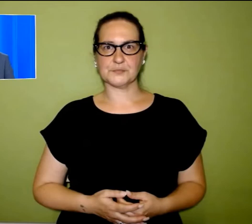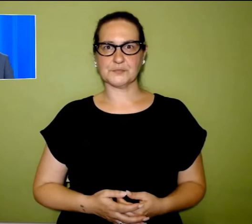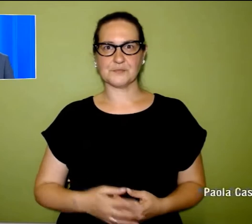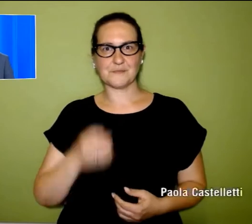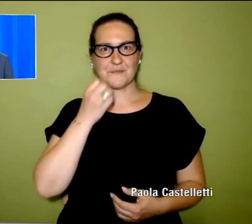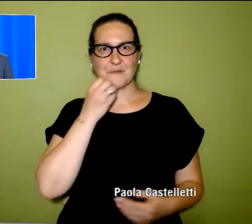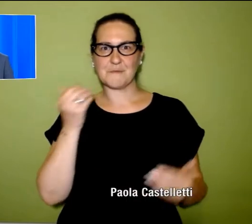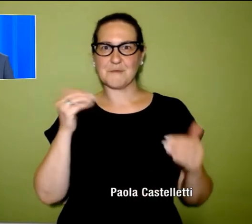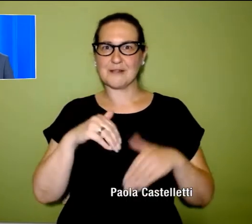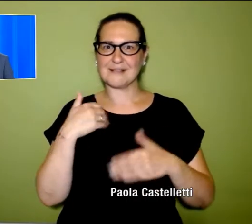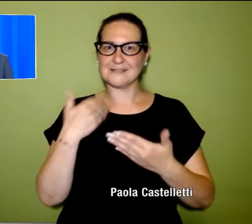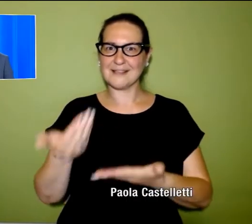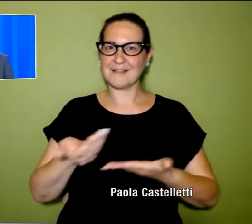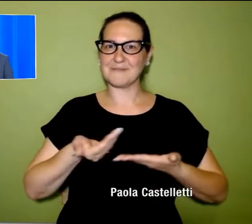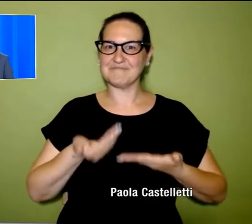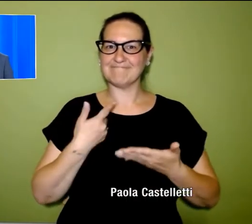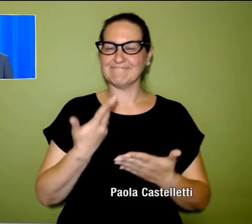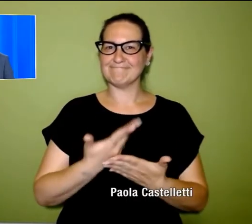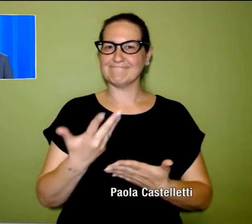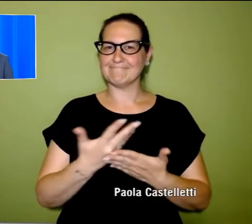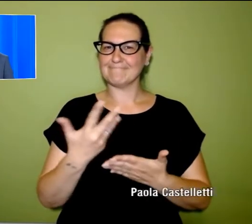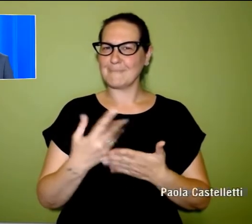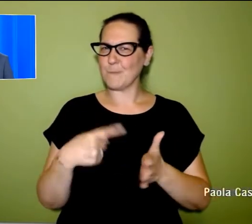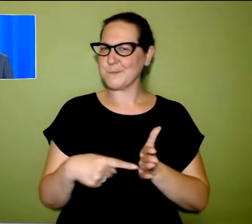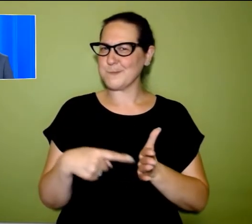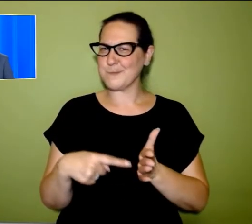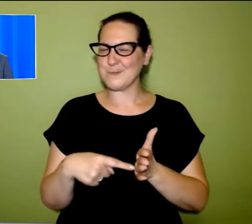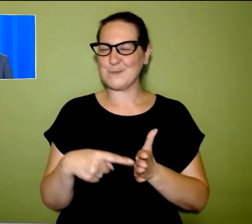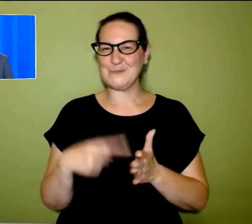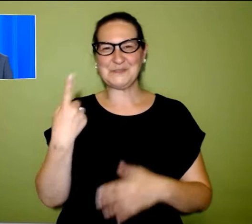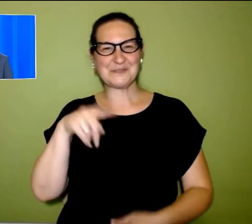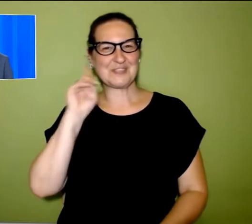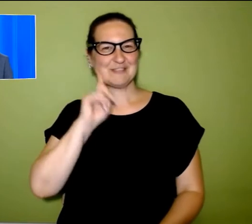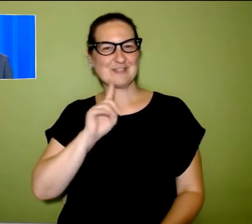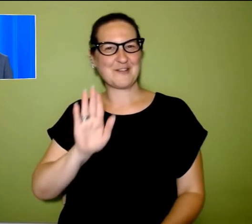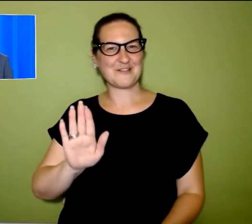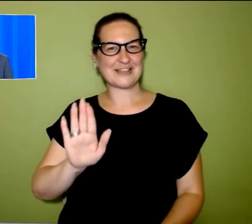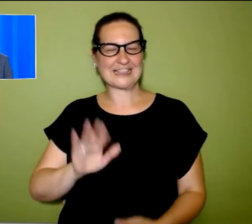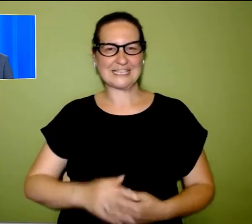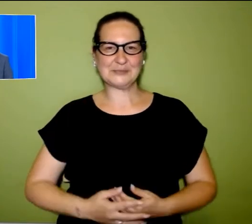Buonasera e benvenuti al nostro consueto appuntamento con il telegiornale Per i Sordi.